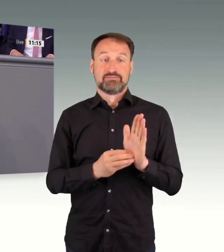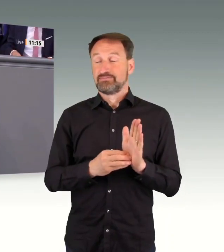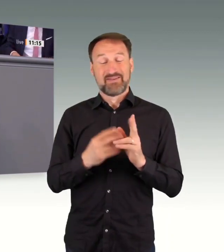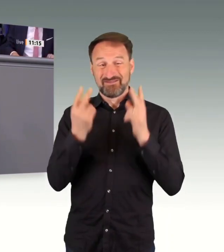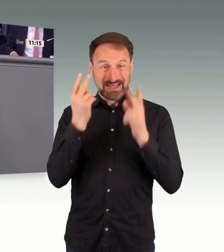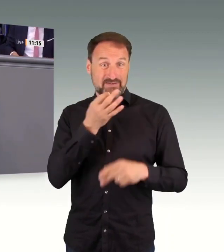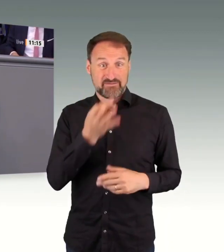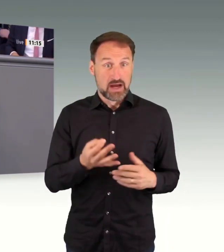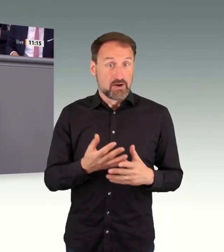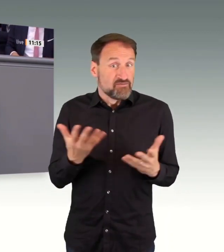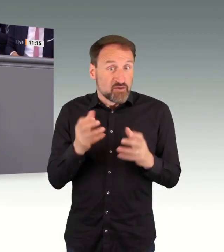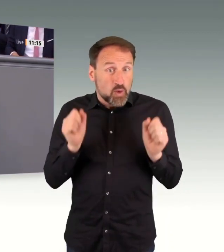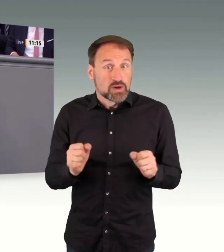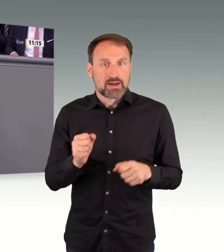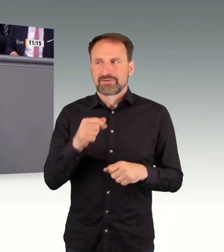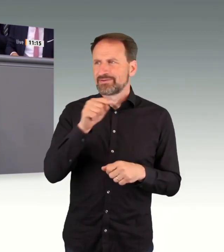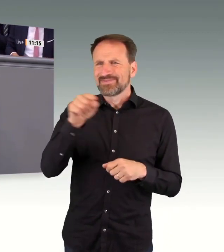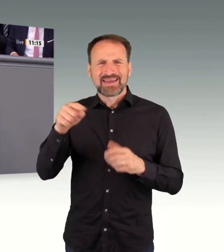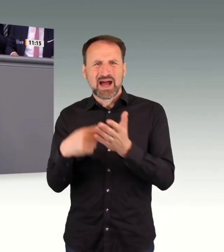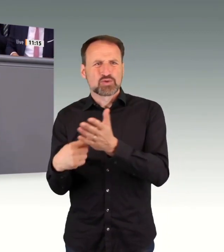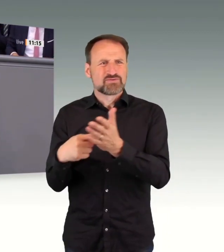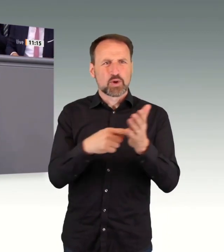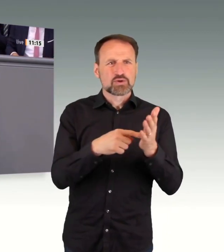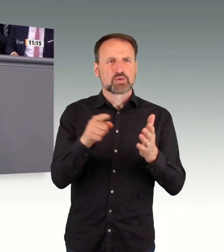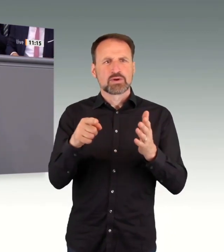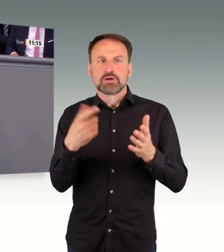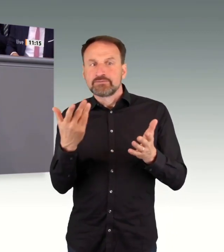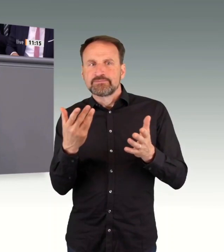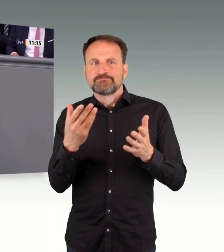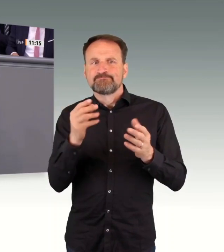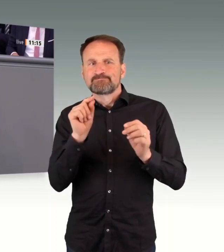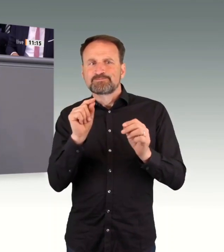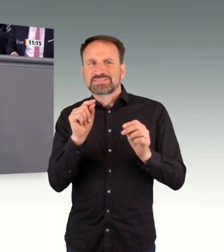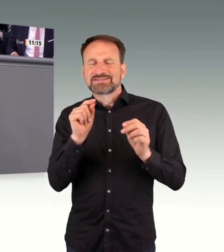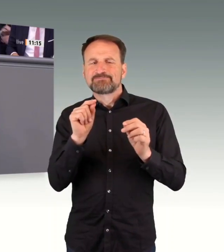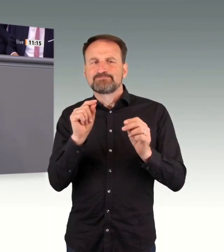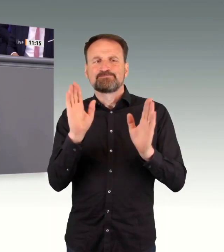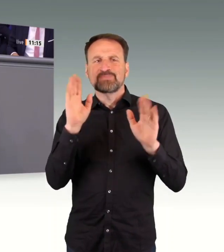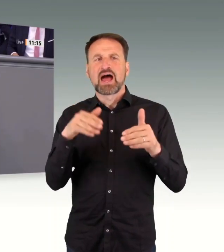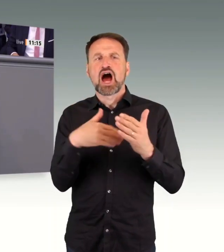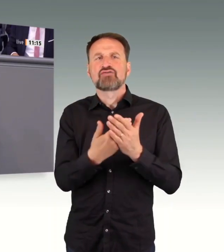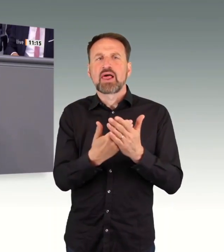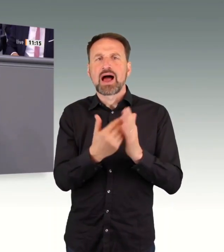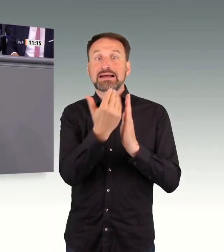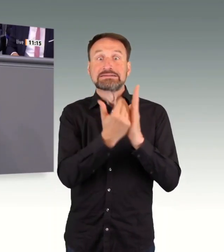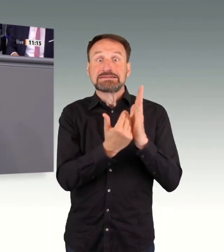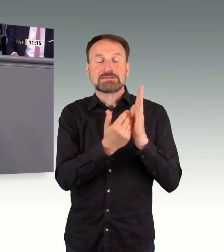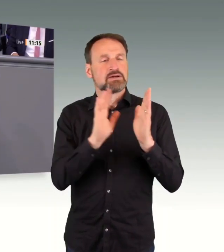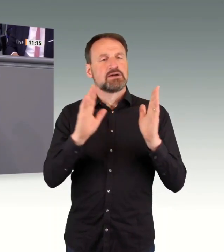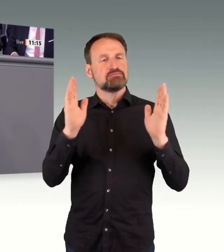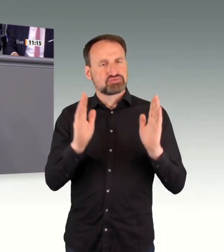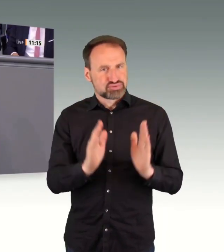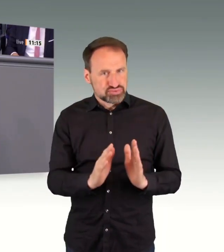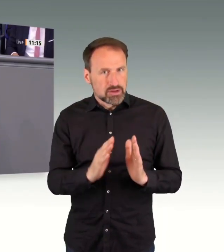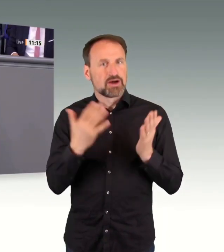positiven ökologischen Gesamtauswirkungen eines Vorhabens dies rechtfertigen. Auch bei einem anderen Thema ist die Bundesregierung gefordert.